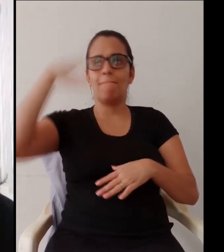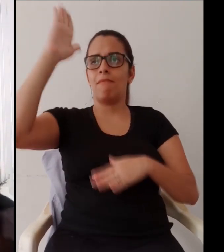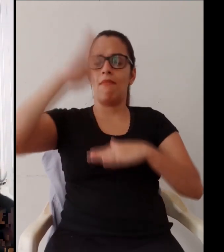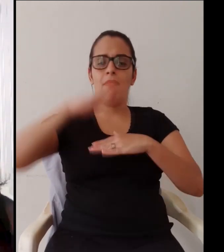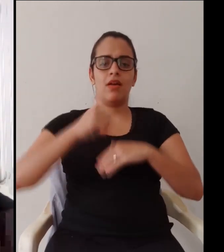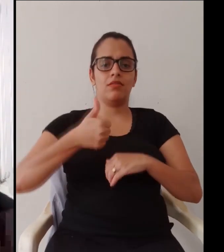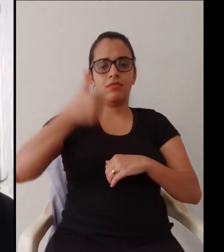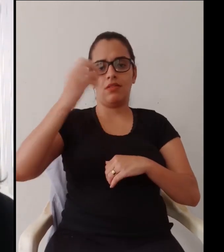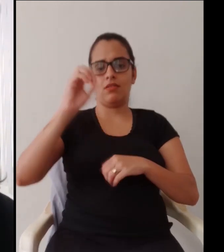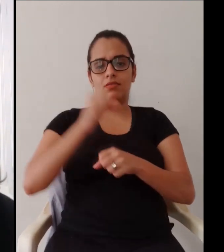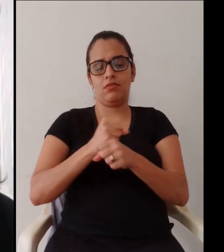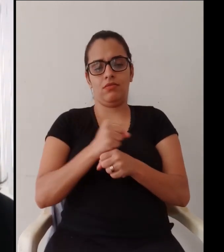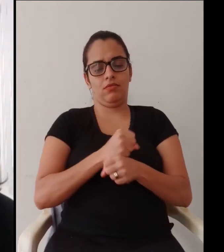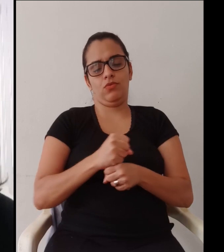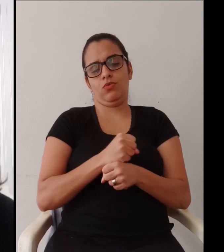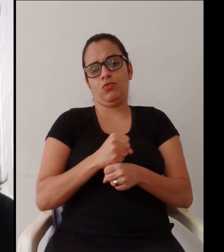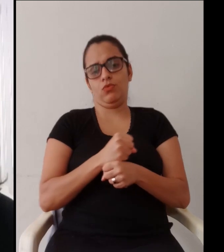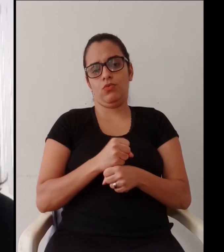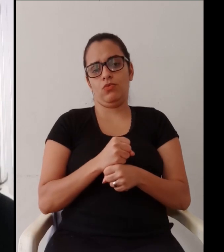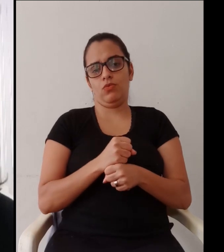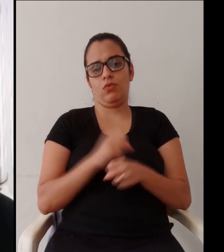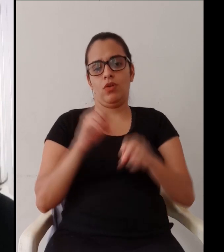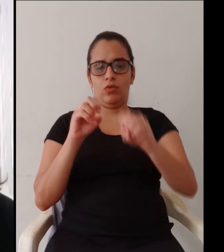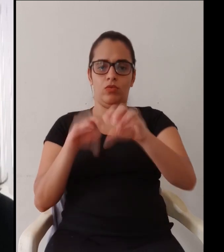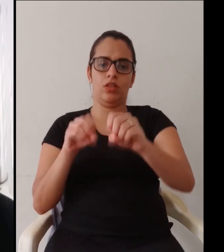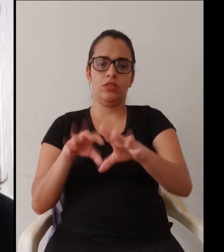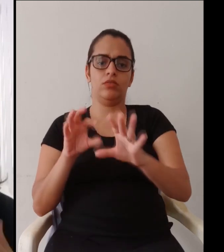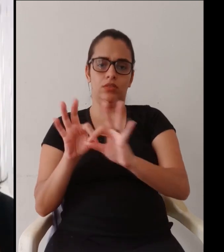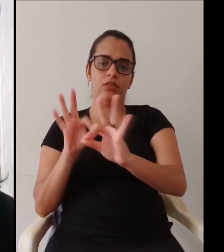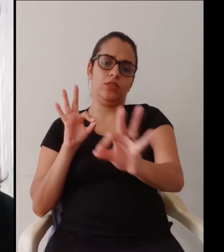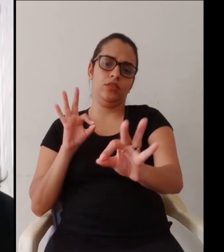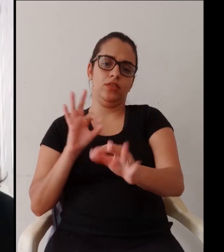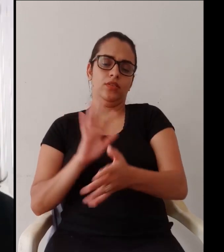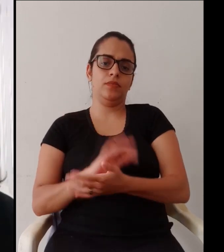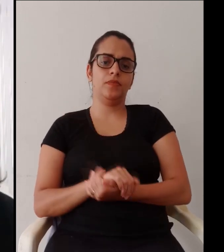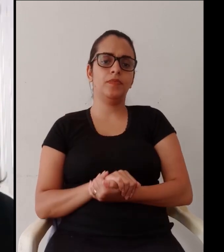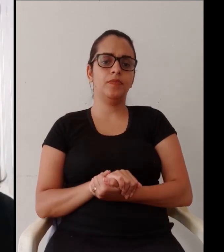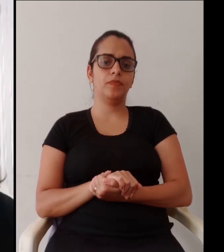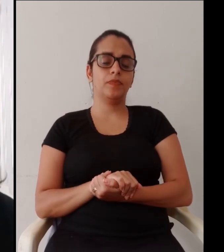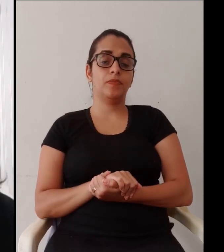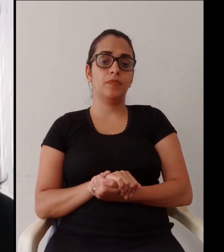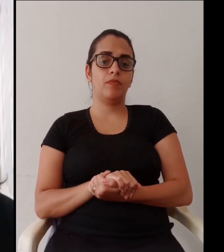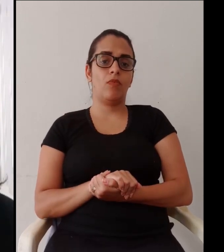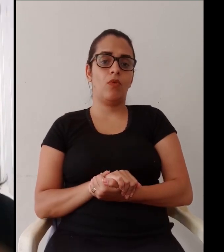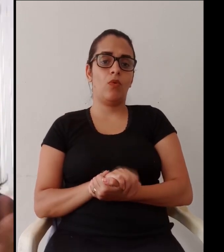Um excelente trabalho, com bons resultados, então, a gente tem mais de 10 anos